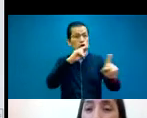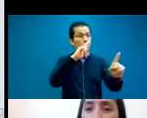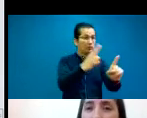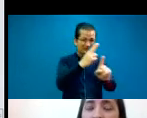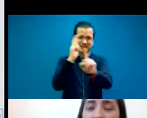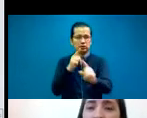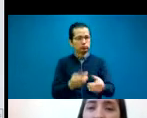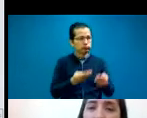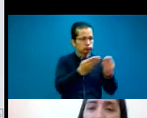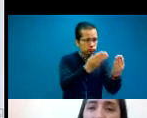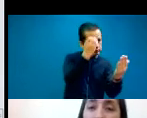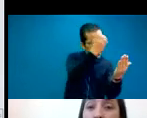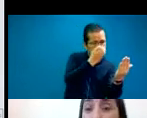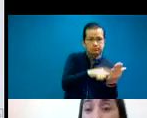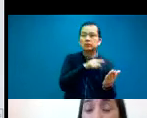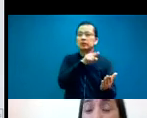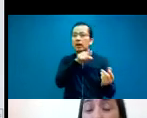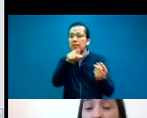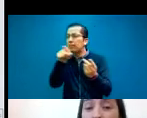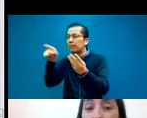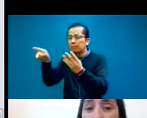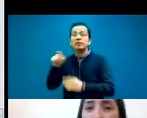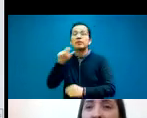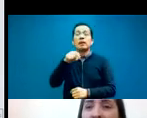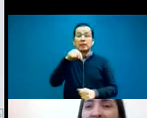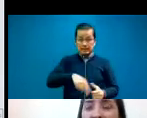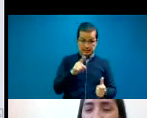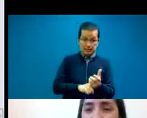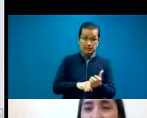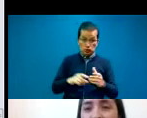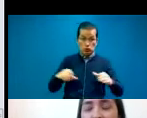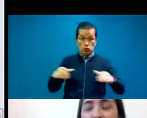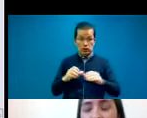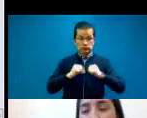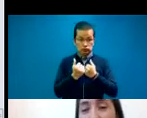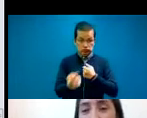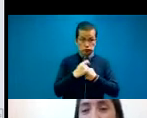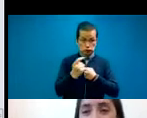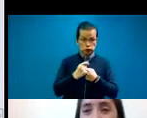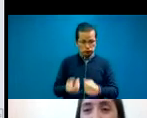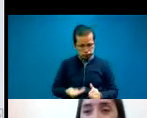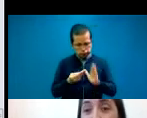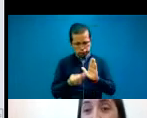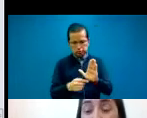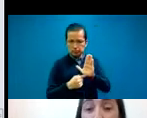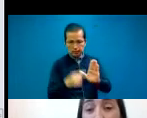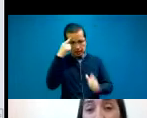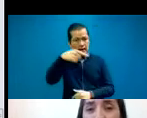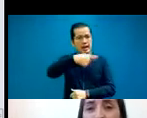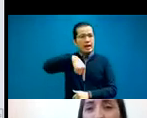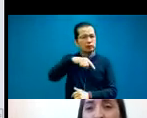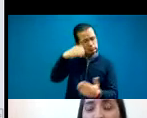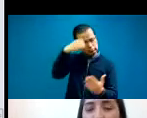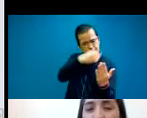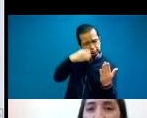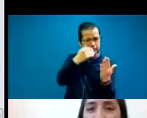formadoras, y de los mismos socios, para validar ese código de ética que fue fruto del